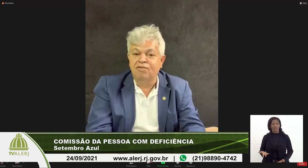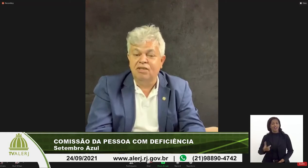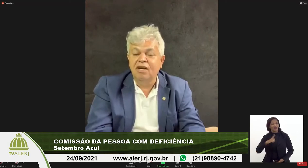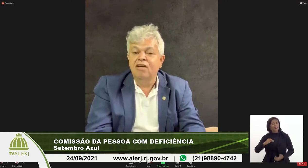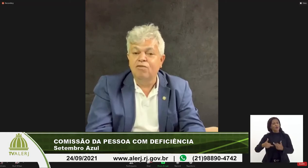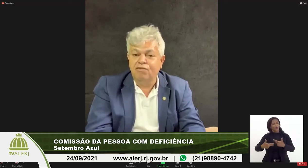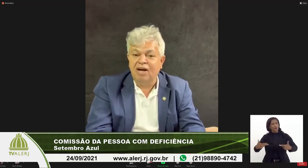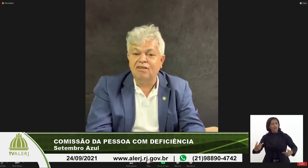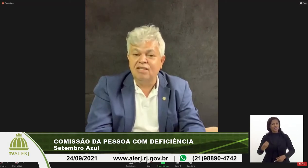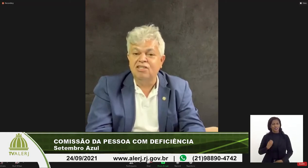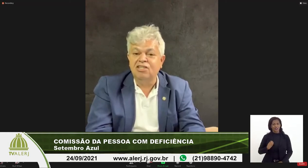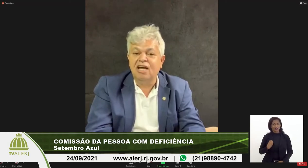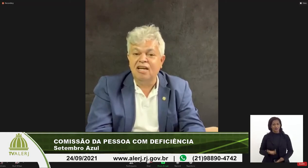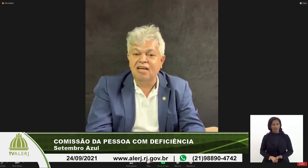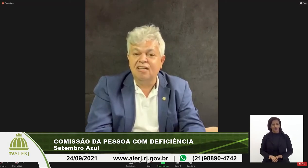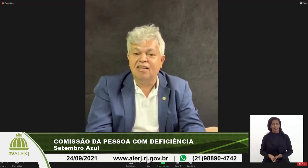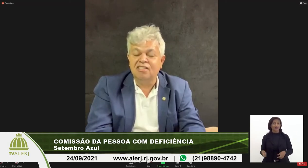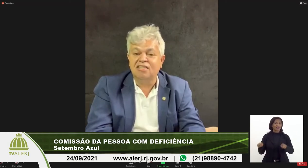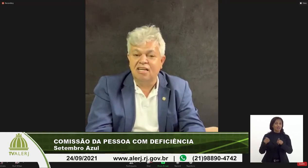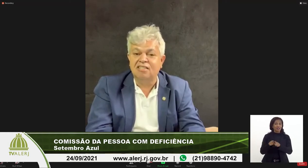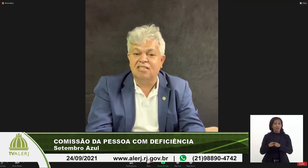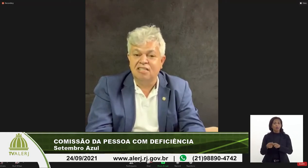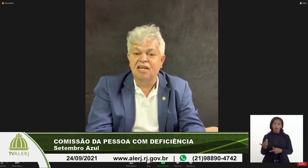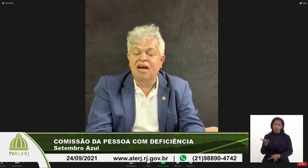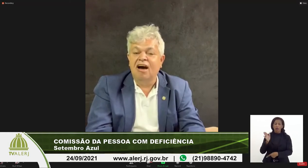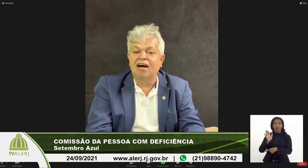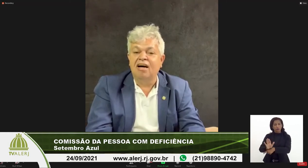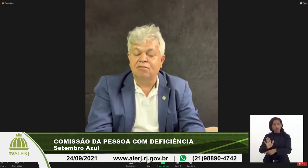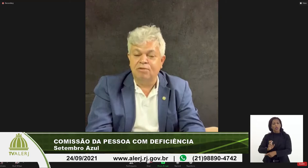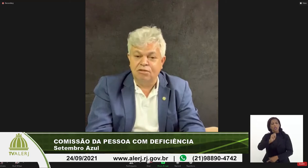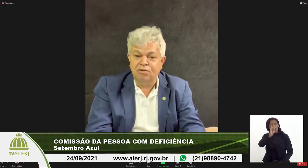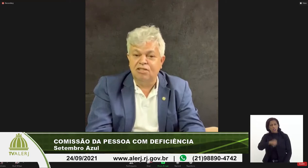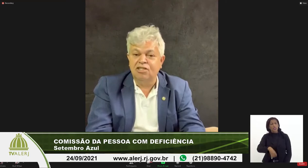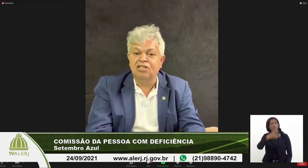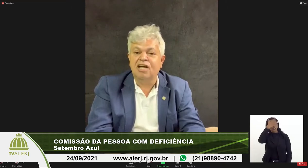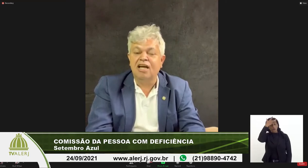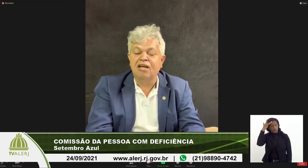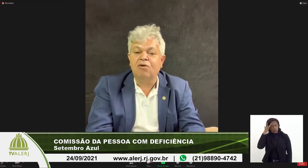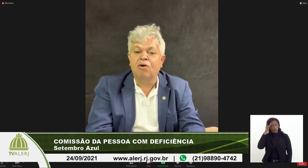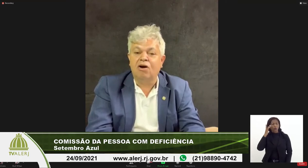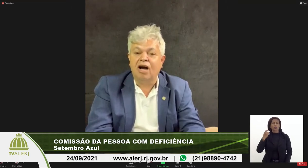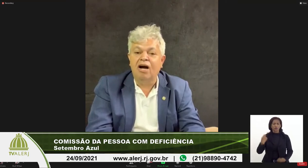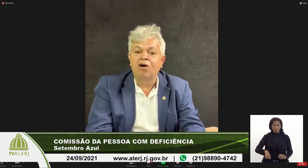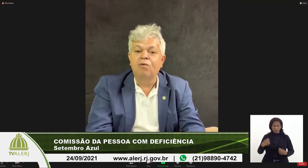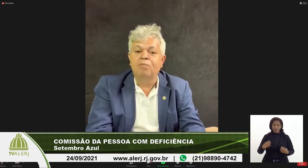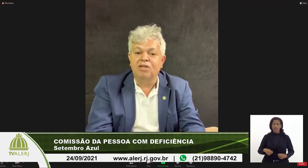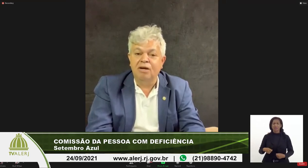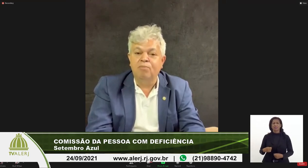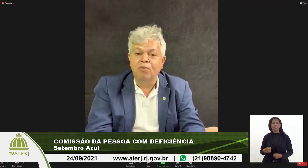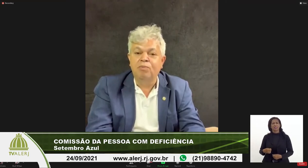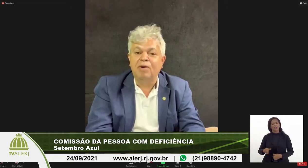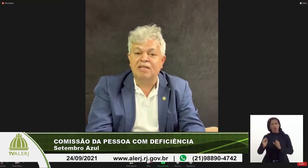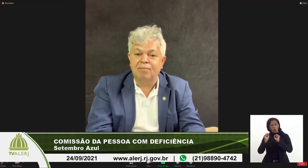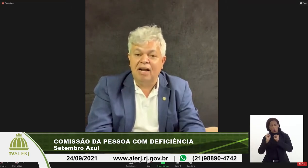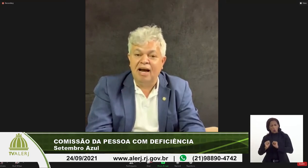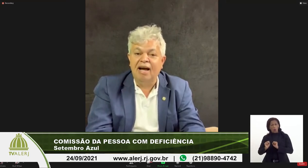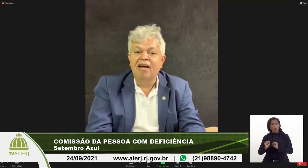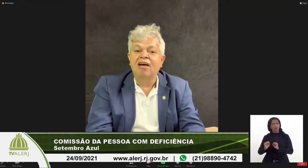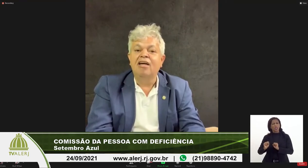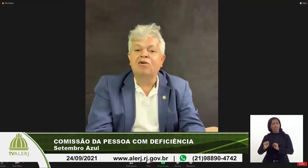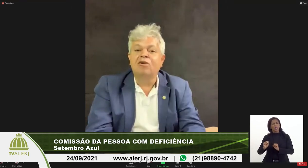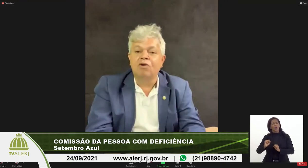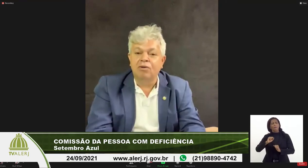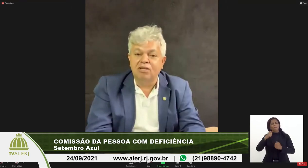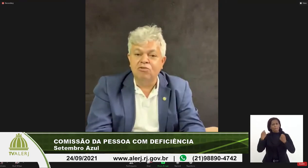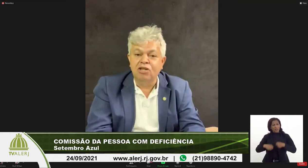de vida e o fato que a gente tem que dar assistência assim às pessoas a gente tem que colocar o poder público para trabalhar